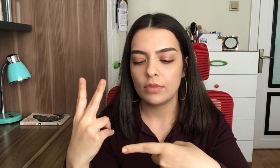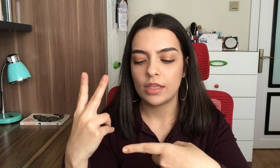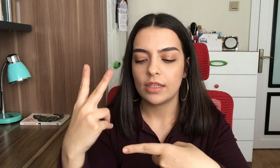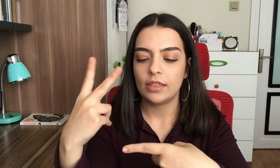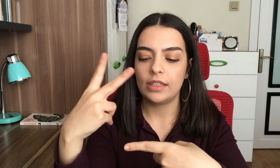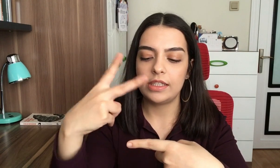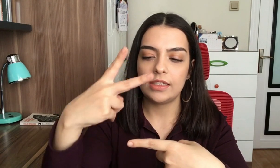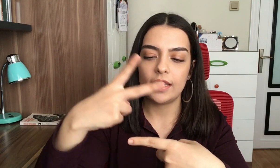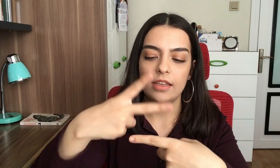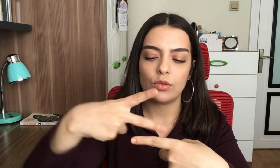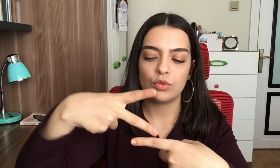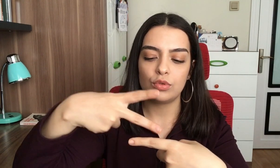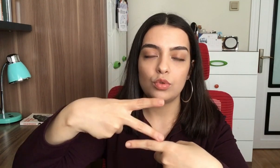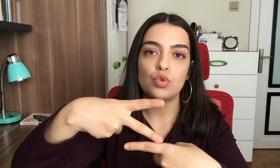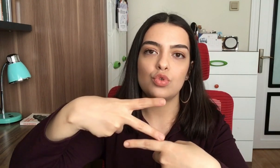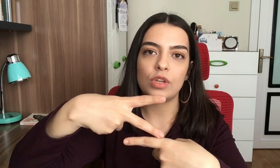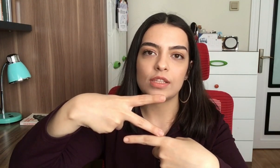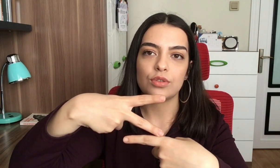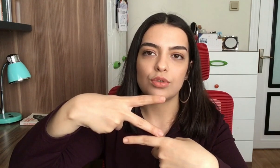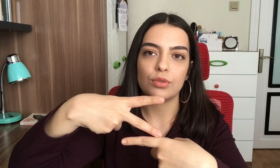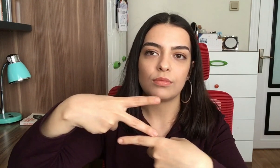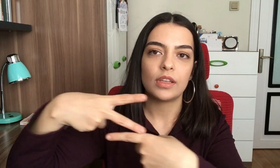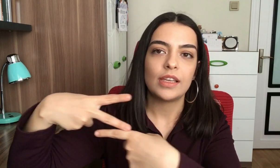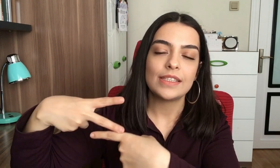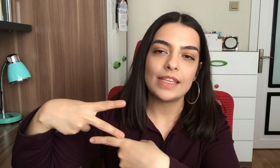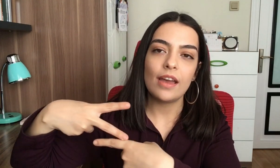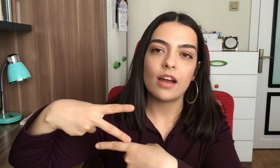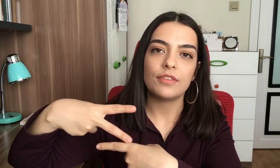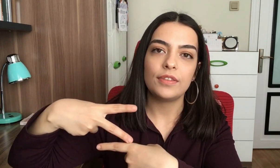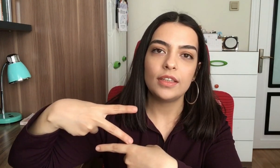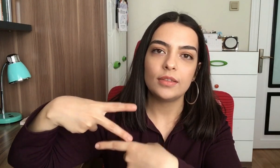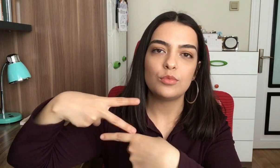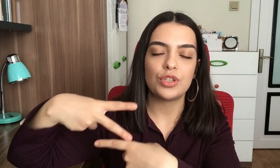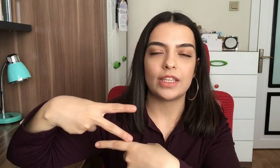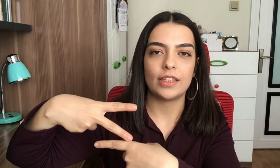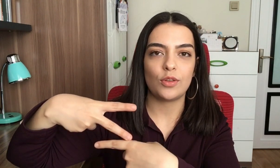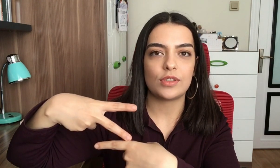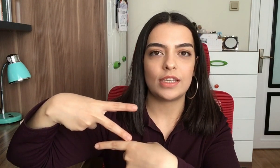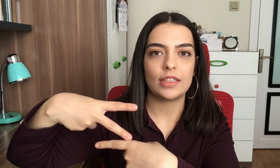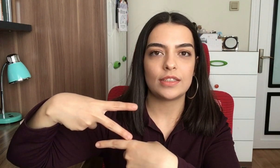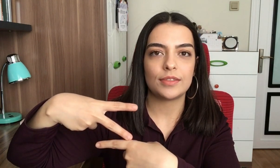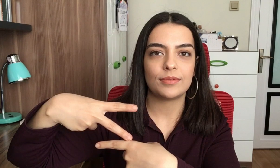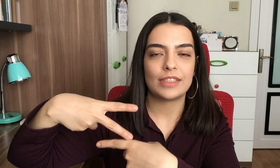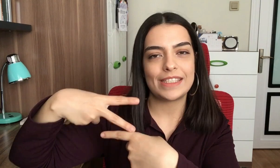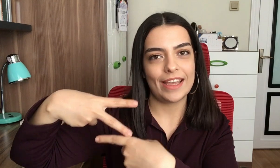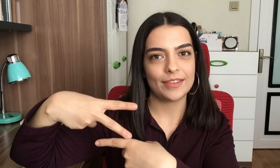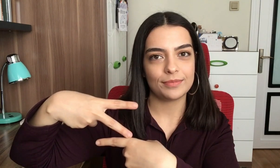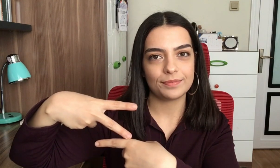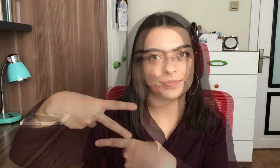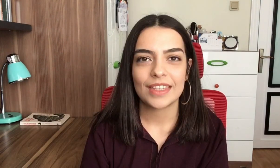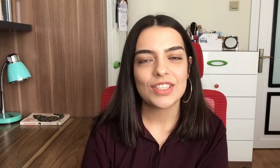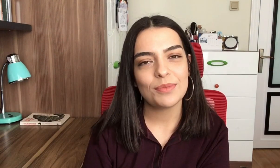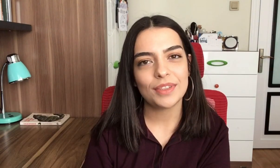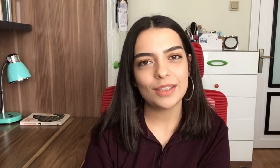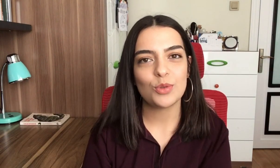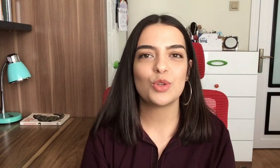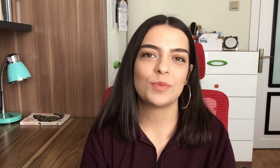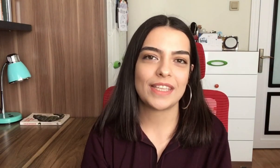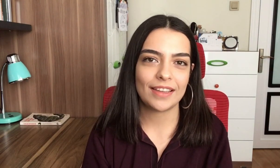İkiyi de onun üstüne yatırıyorum. Z harfi bu şekilde gösterilir. Z Şimdi küçük bir tekrar